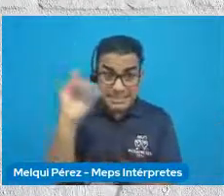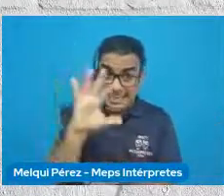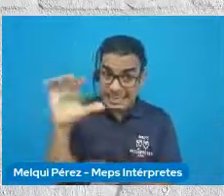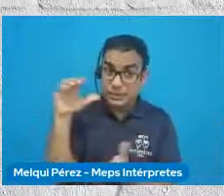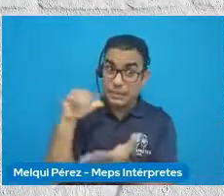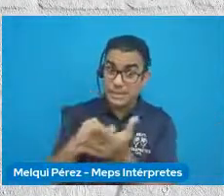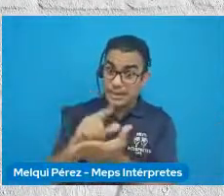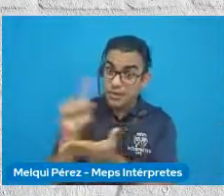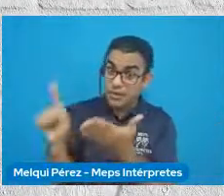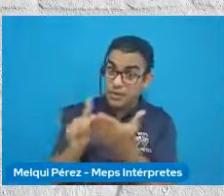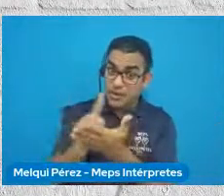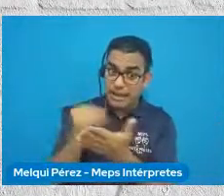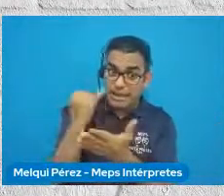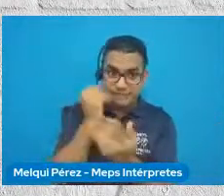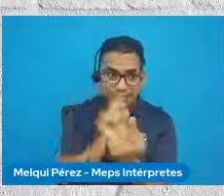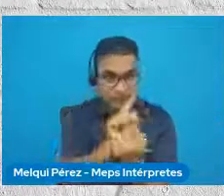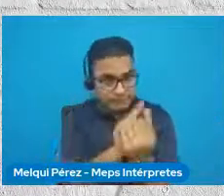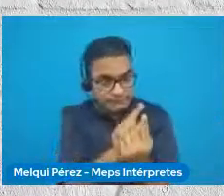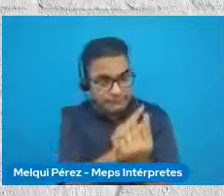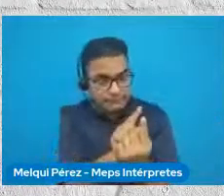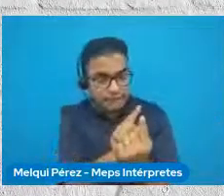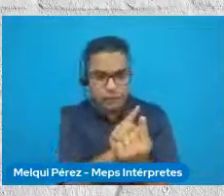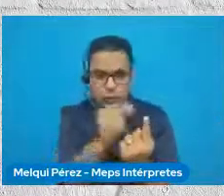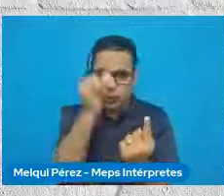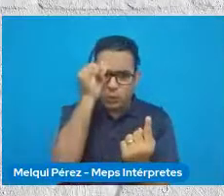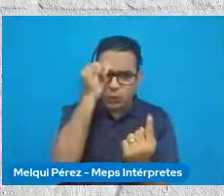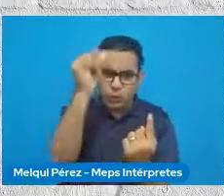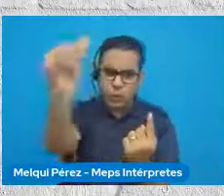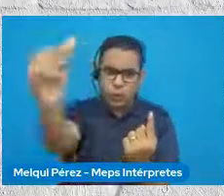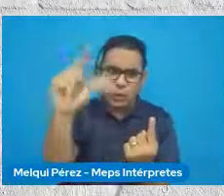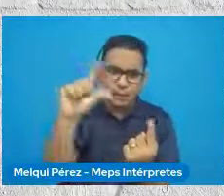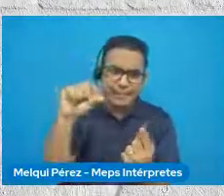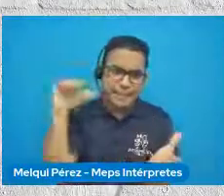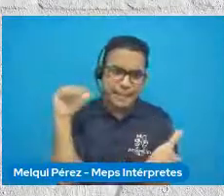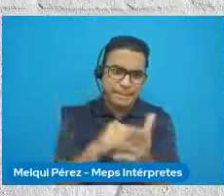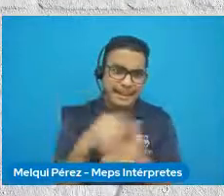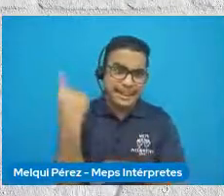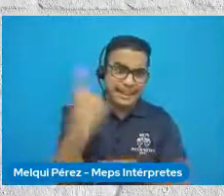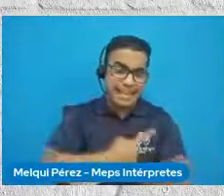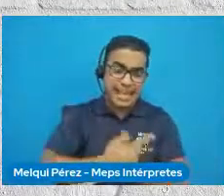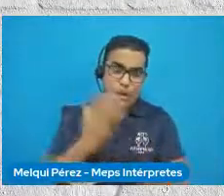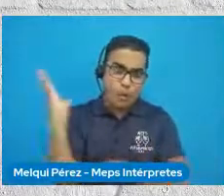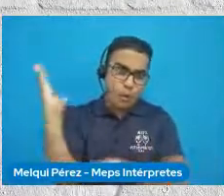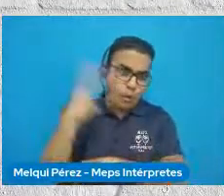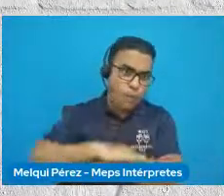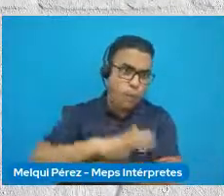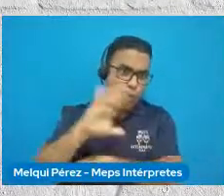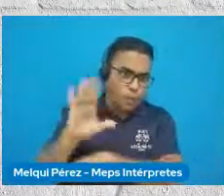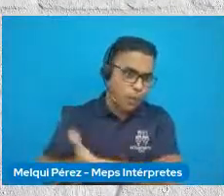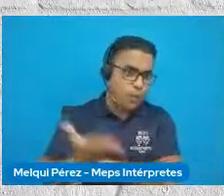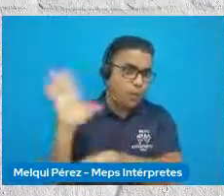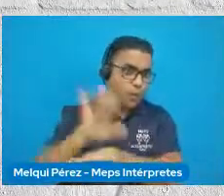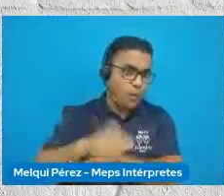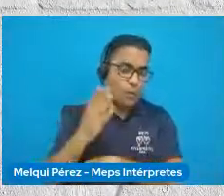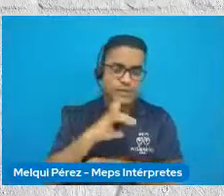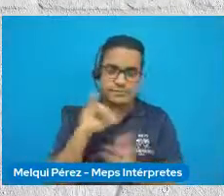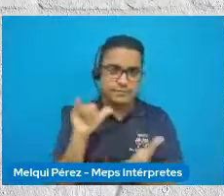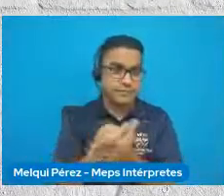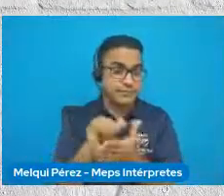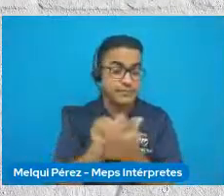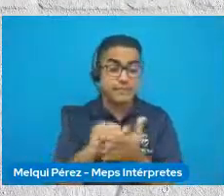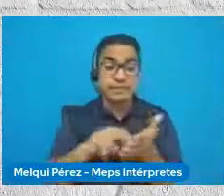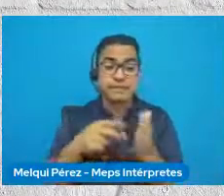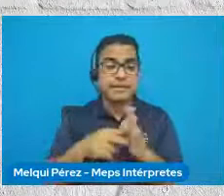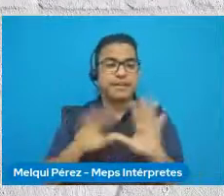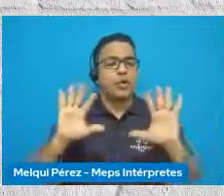persona le hubiera tomado más de 20.000 días sin parar ni dormir. Imposible. Esto tiene que ser un trabajo